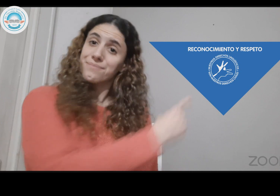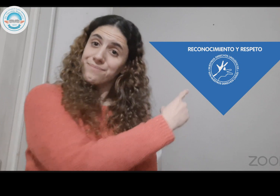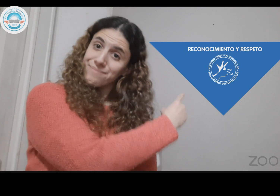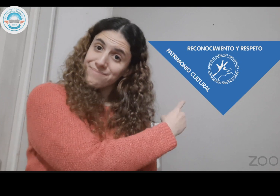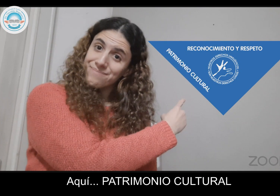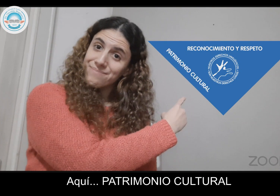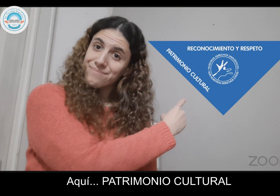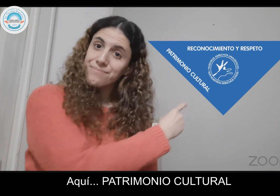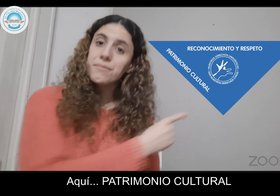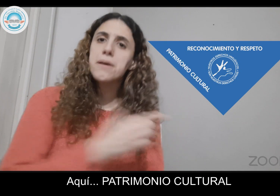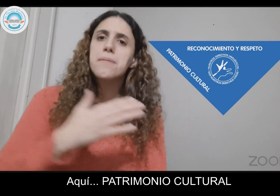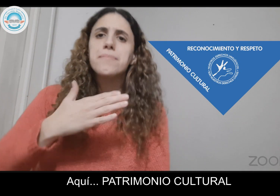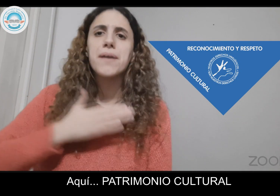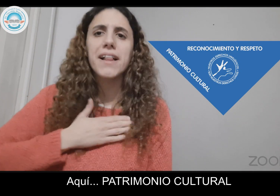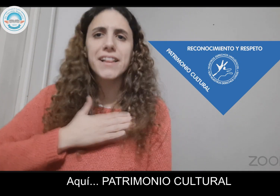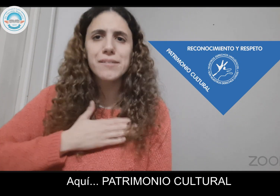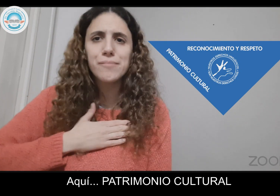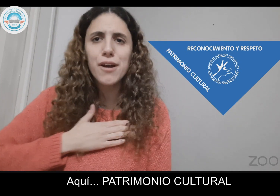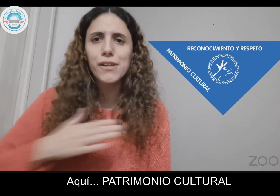Aquí, patrimonio cultural.